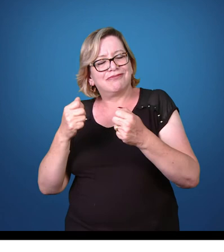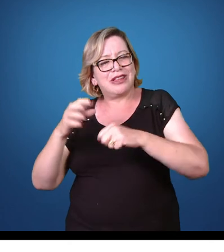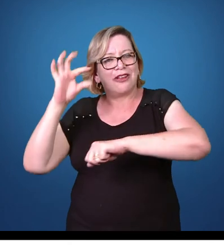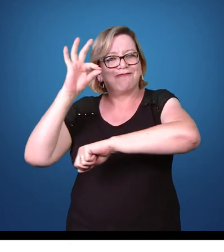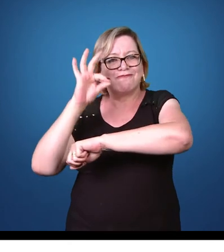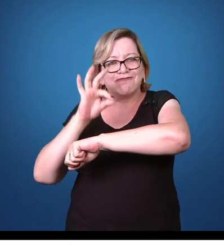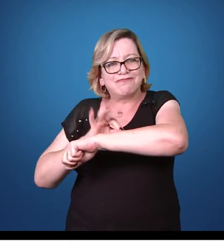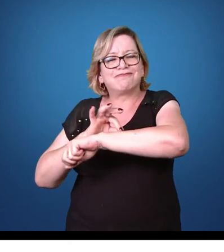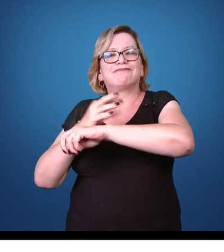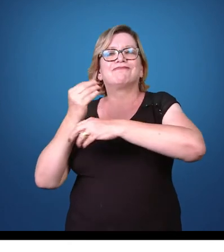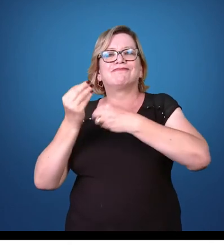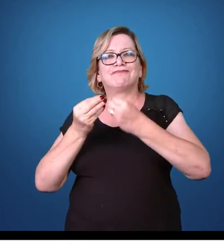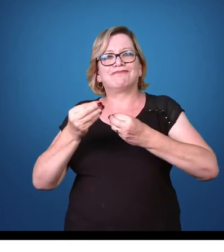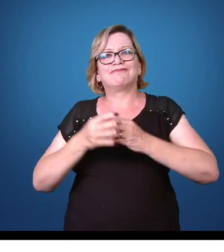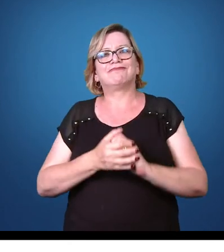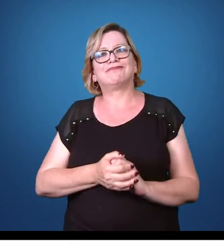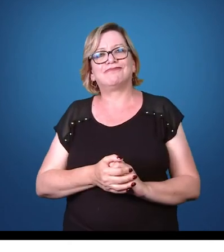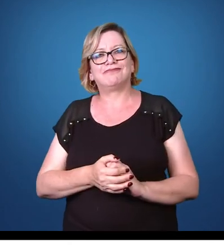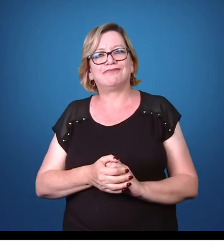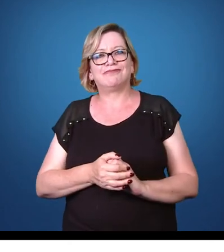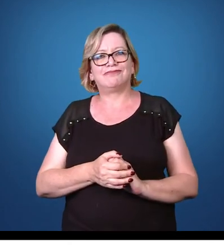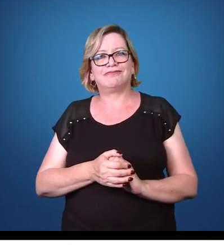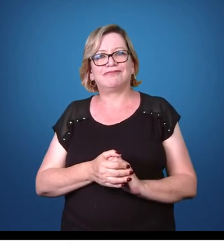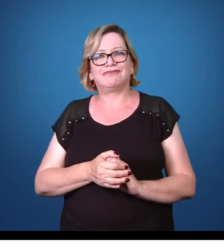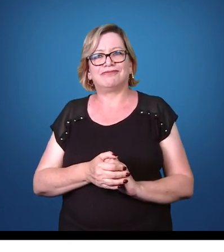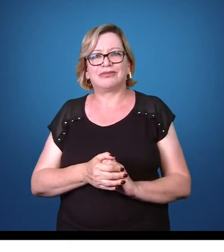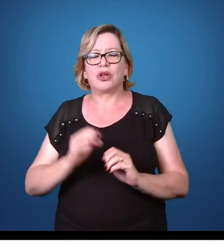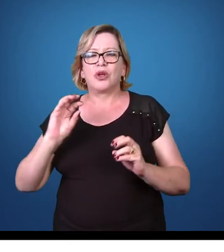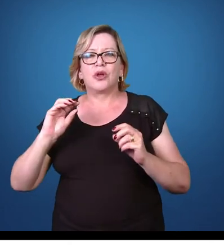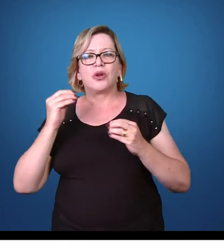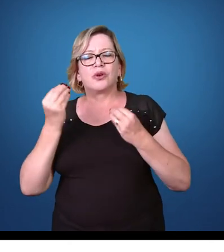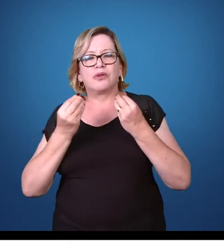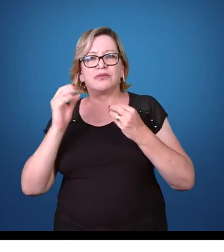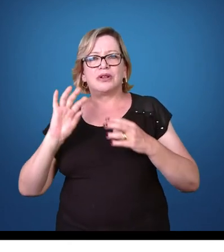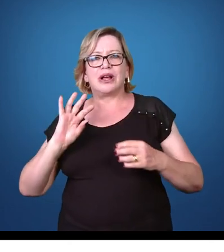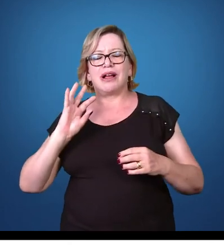ao seu ciclo biológico. Então, como que funciona?